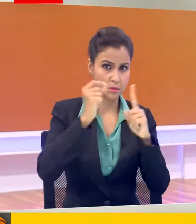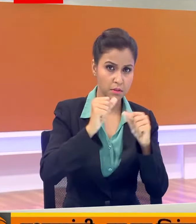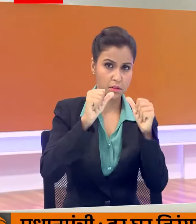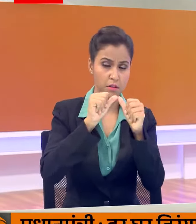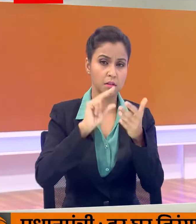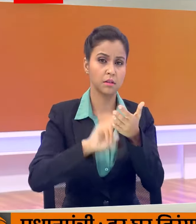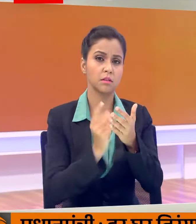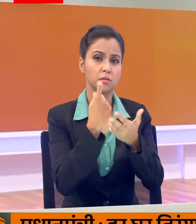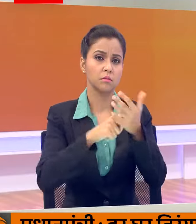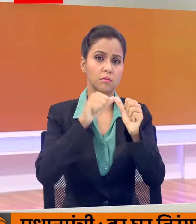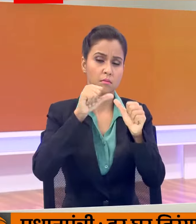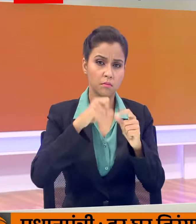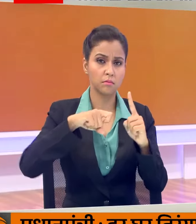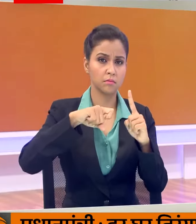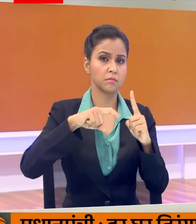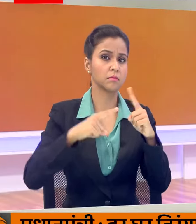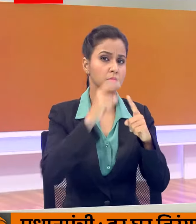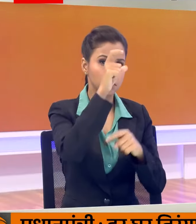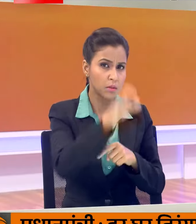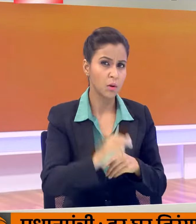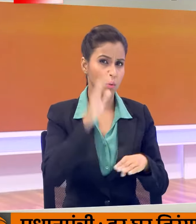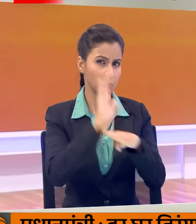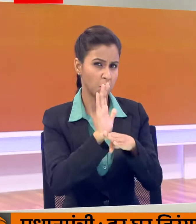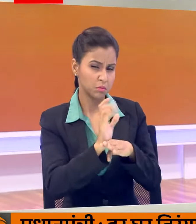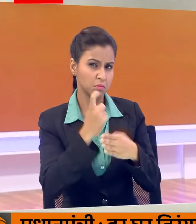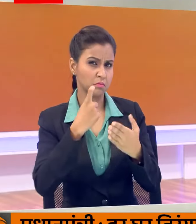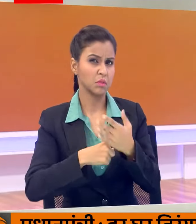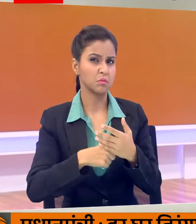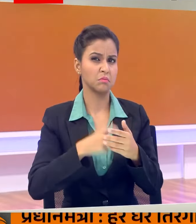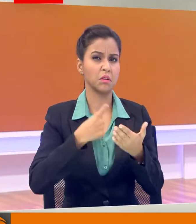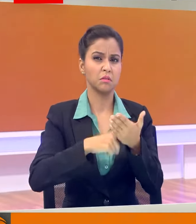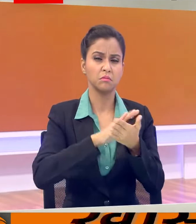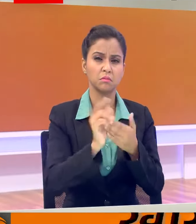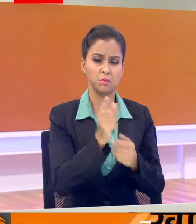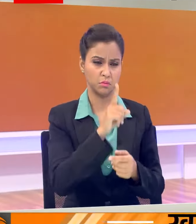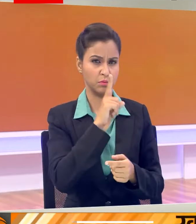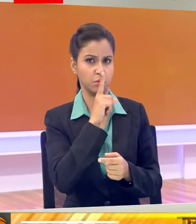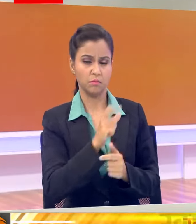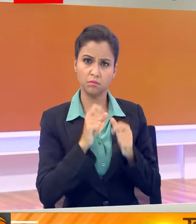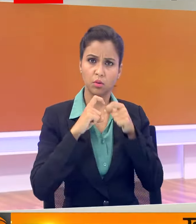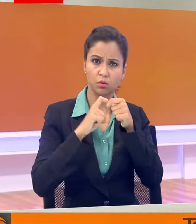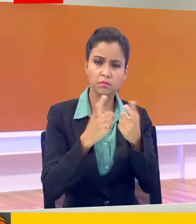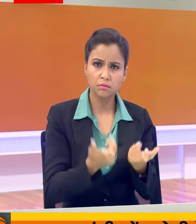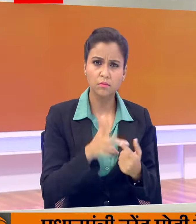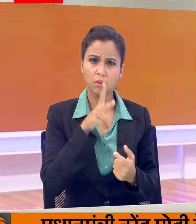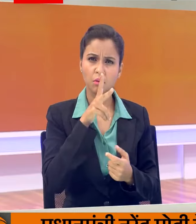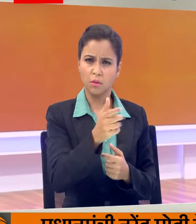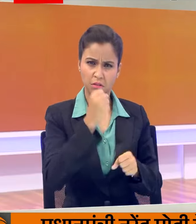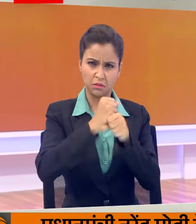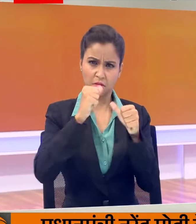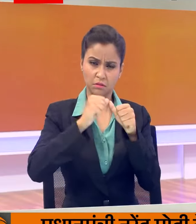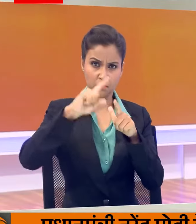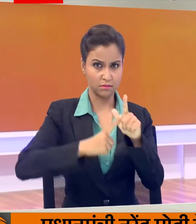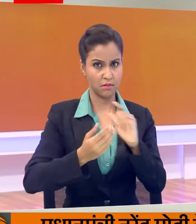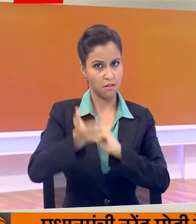लोगसभा में कॉंग्रिस और प्रतिपक्ष के नेता राहूल गांधी की चुपी पर सवाल उठाया उन्होंने कहा कि कॉंग्रिस गाज़ा के मुद्दे